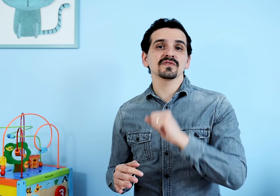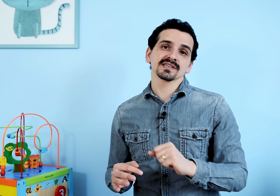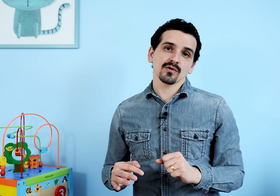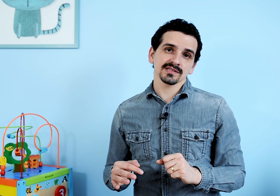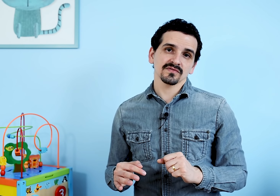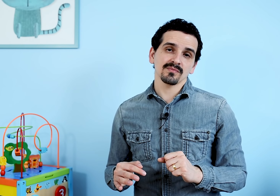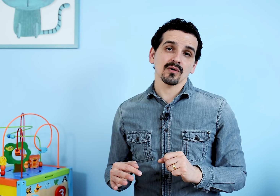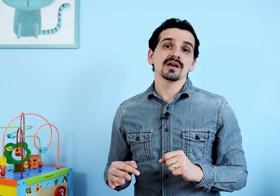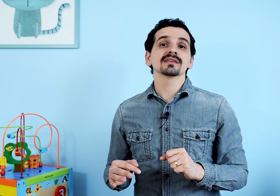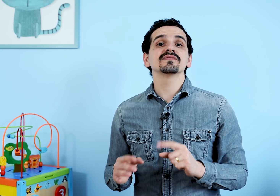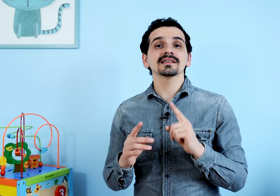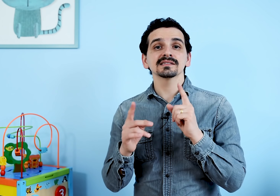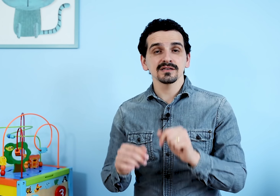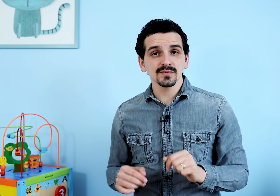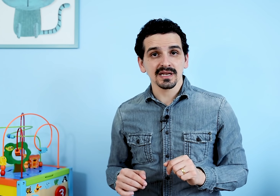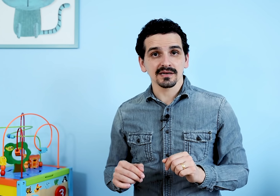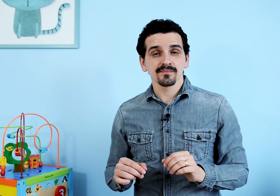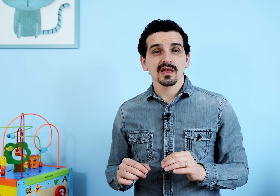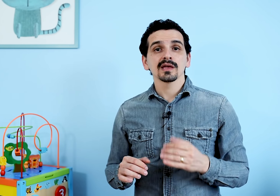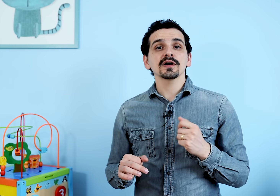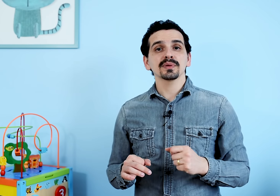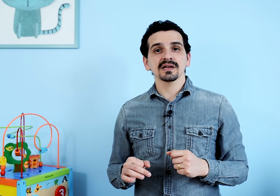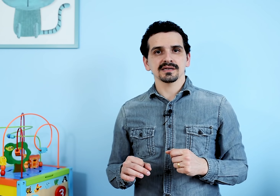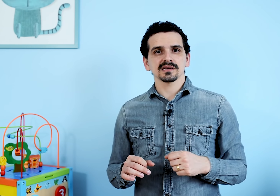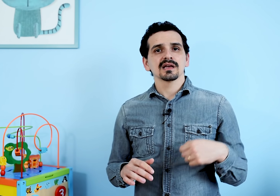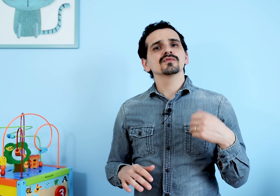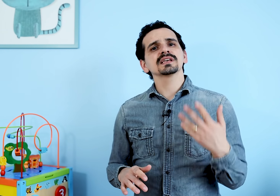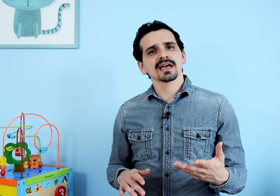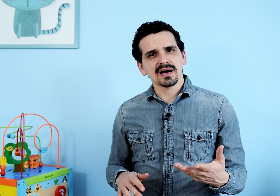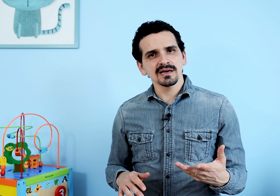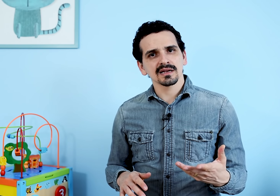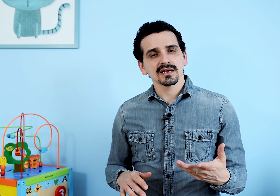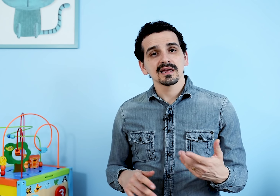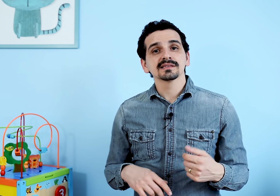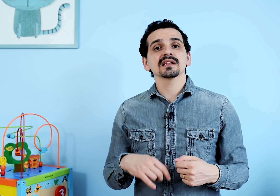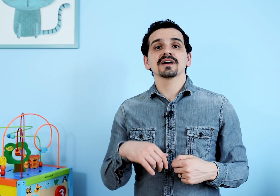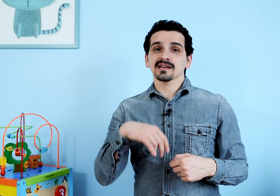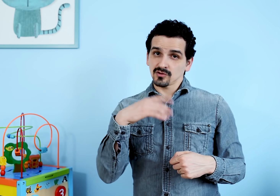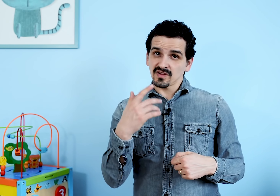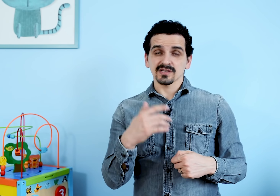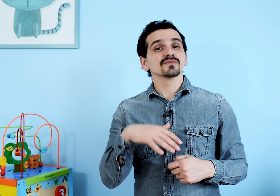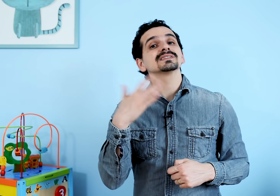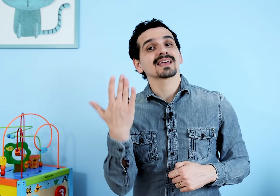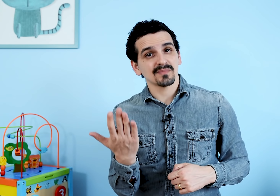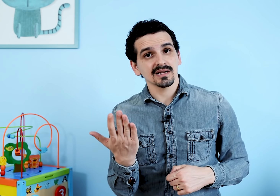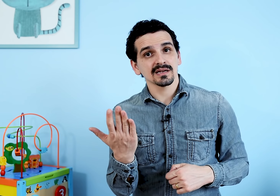eu fazer a correção verbal, que vai da seguinte maneira. Eu falo para a criança, você quer banana? Se ela falar novamente, você quer banana?